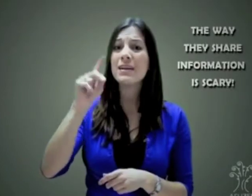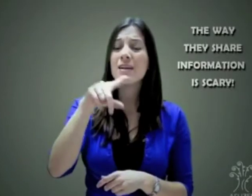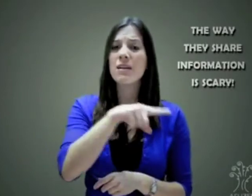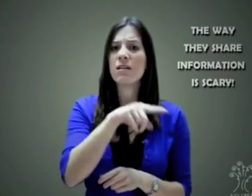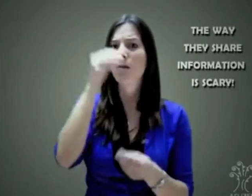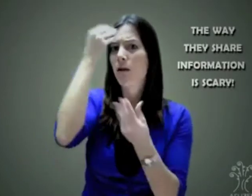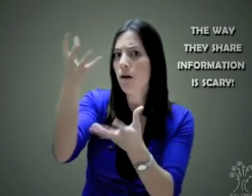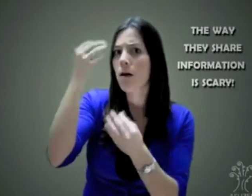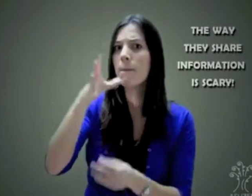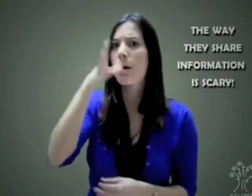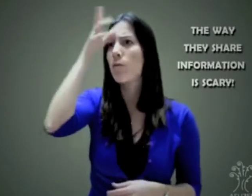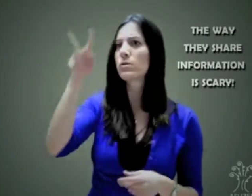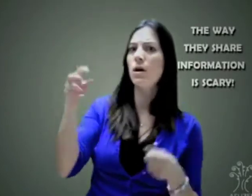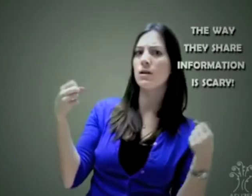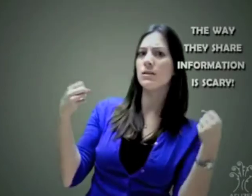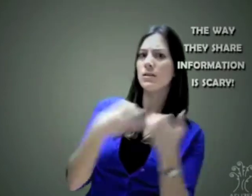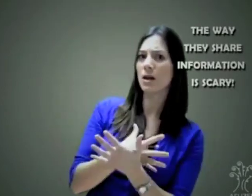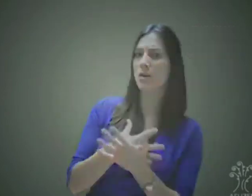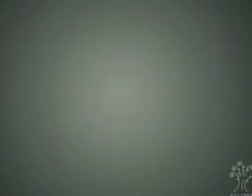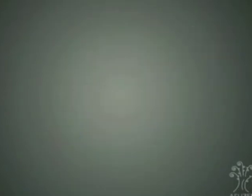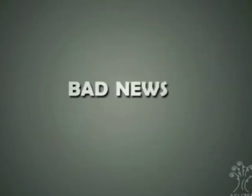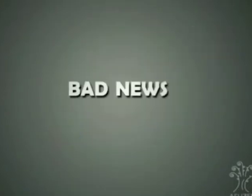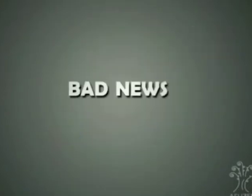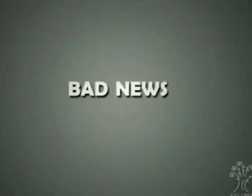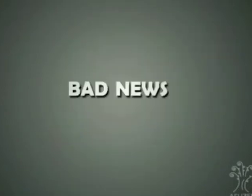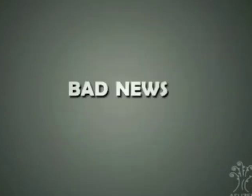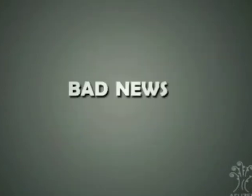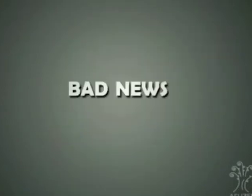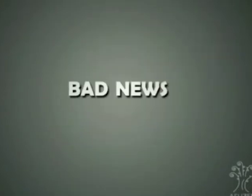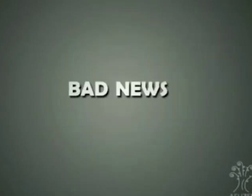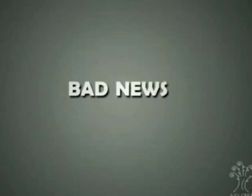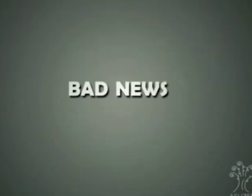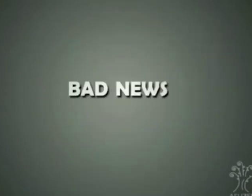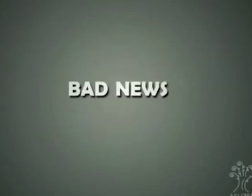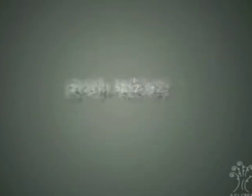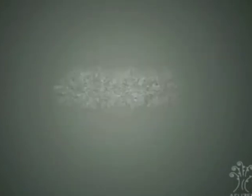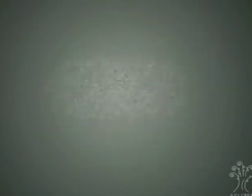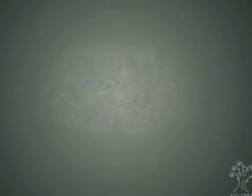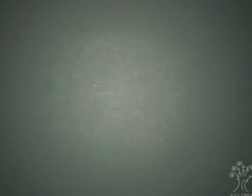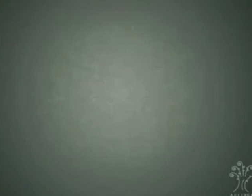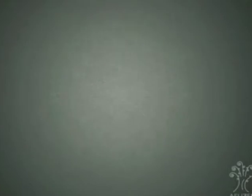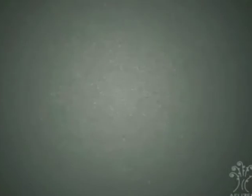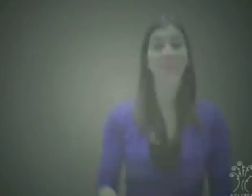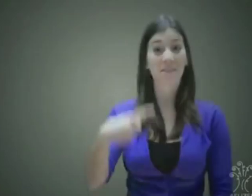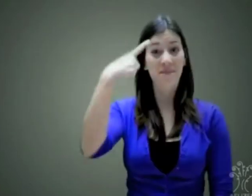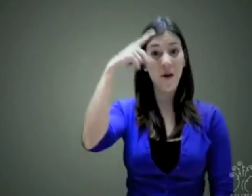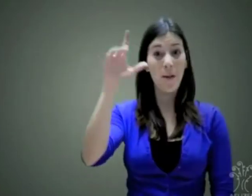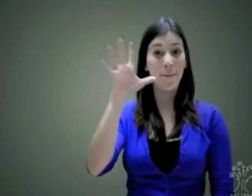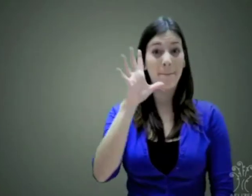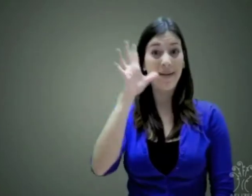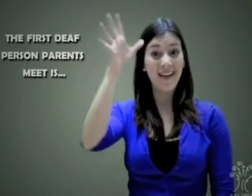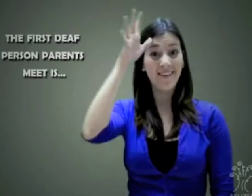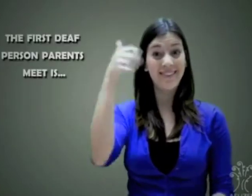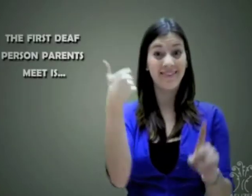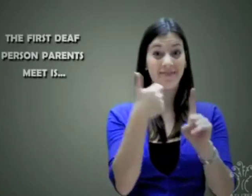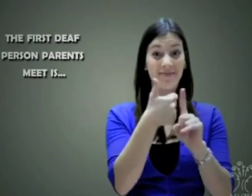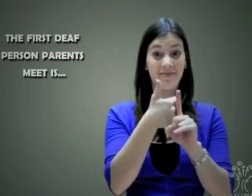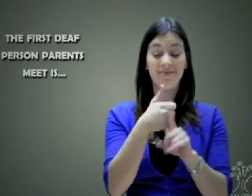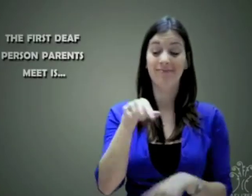con los padres y les dieron la información, les ocasiona a sentir más miedo. Pero para estos padres es posible que su hijo sea la